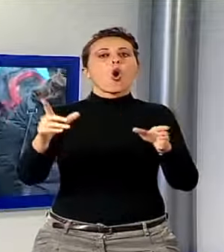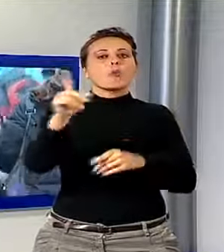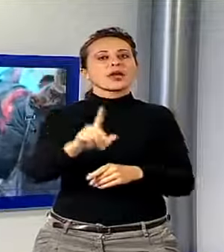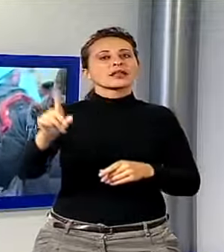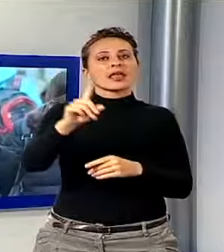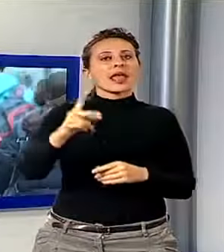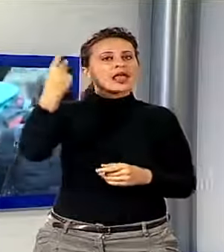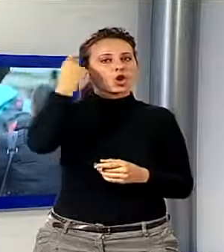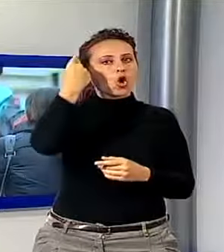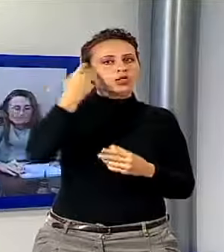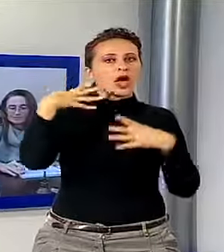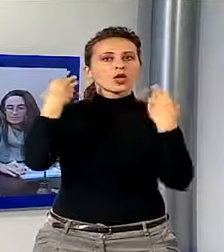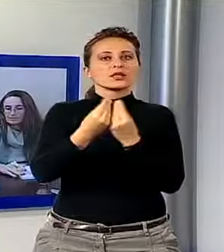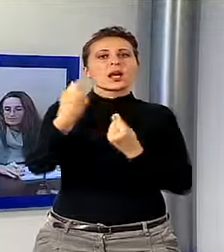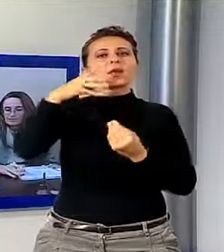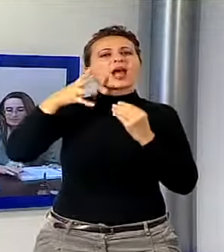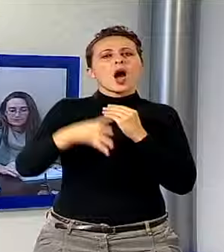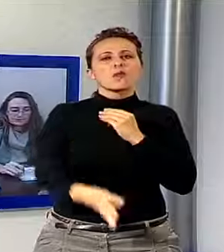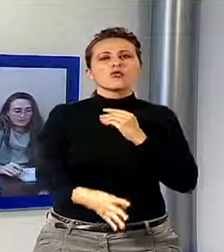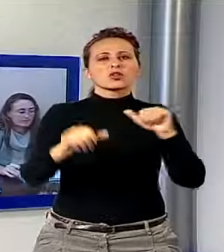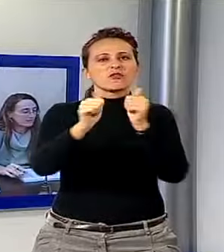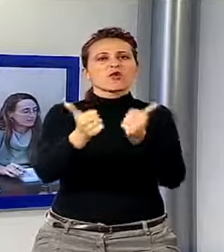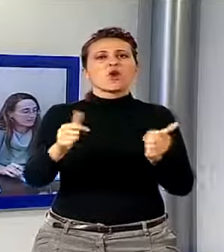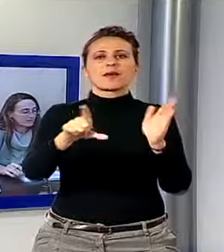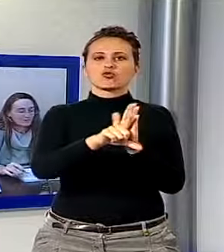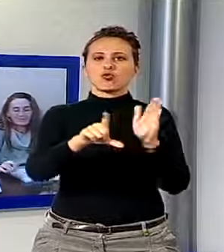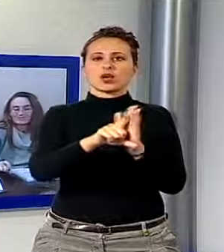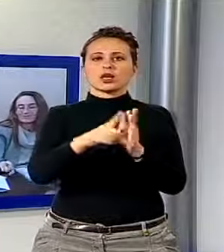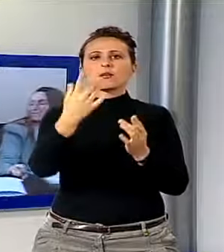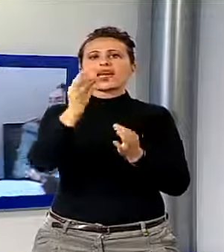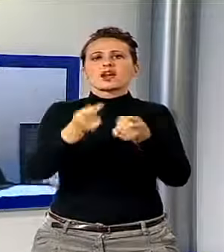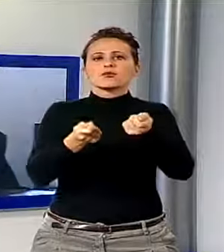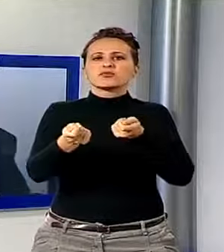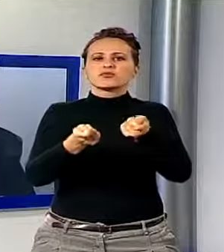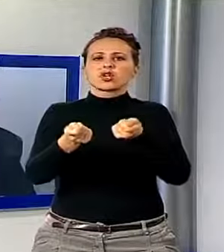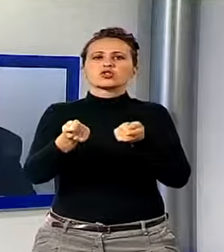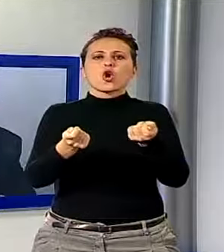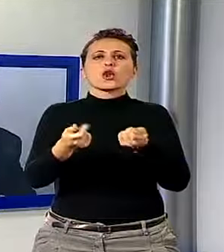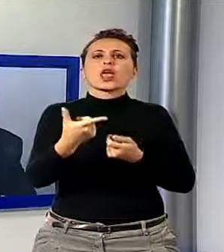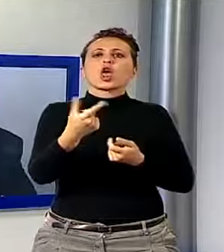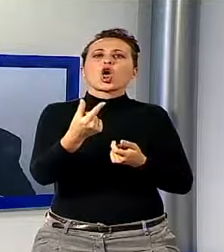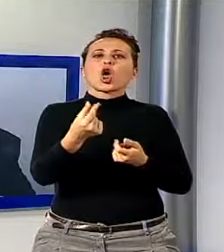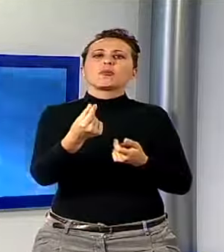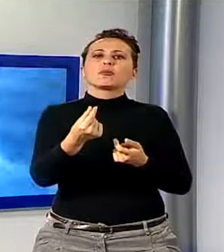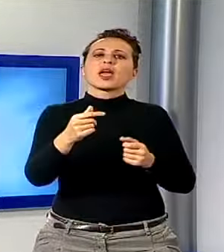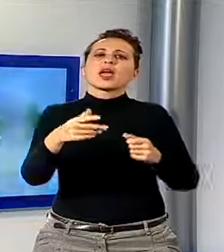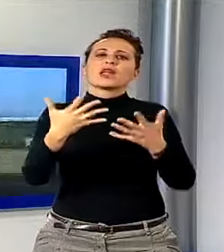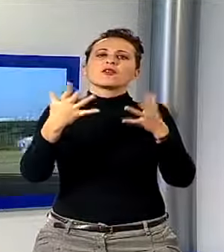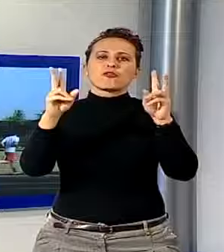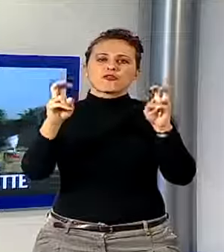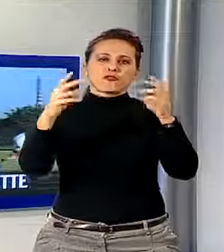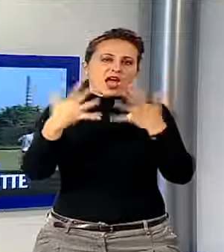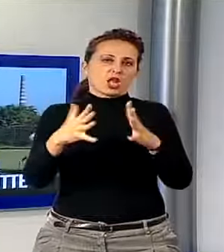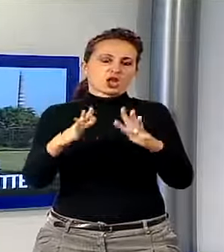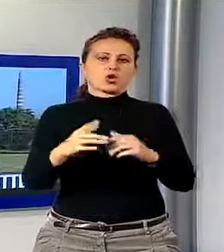per approfondire questa nuova forma giuridica che regolamenta i rapporti economici nelle coppie di fatto. Lo